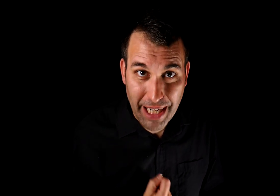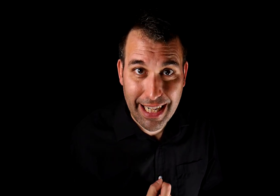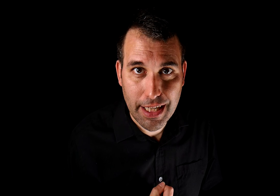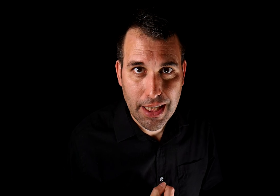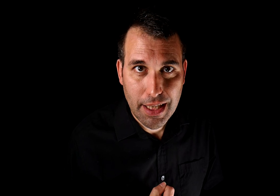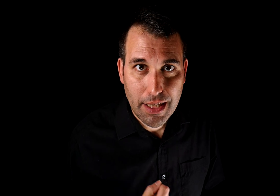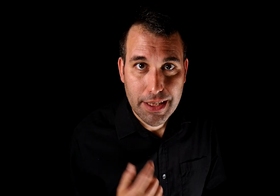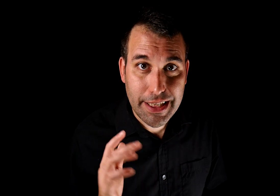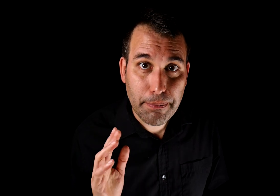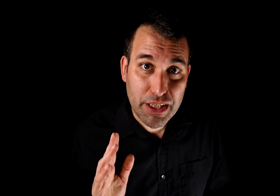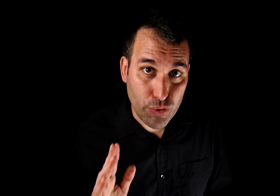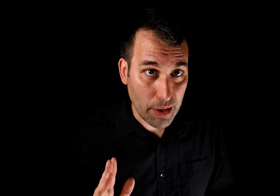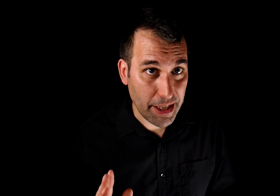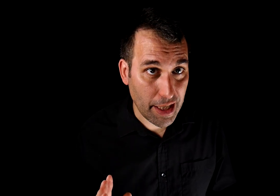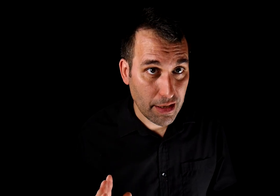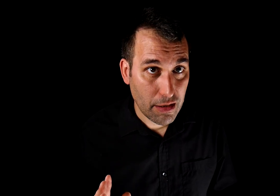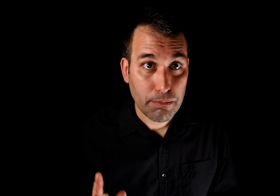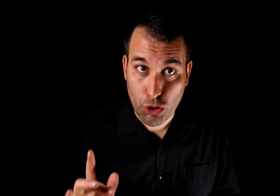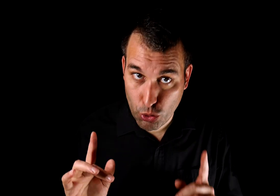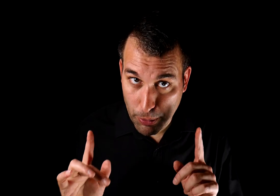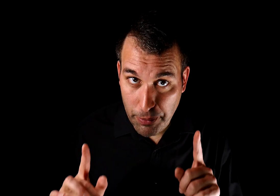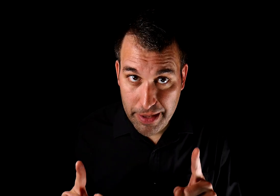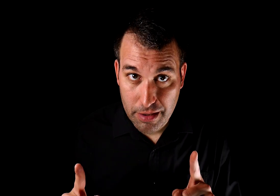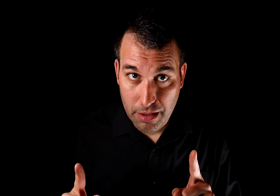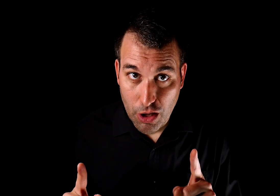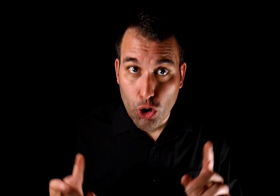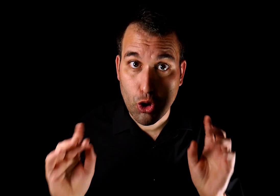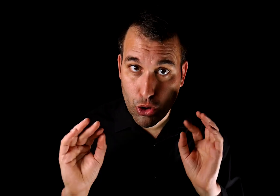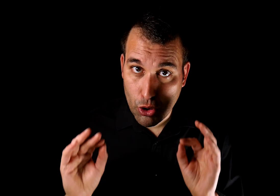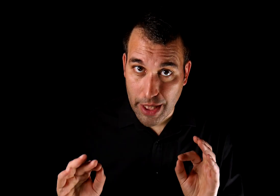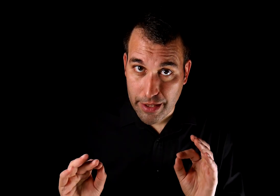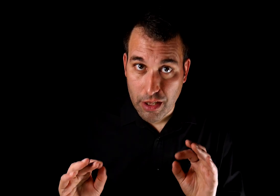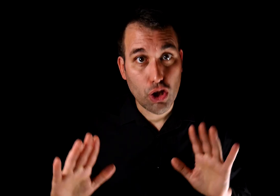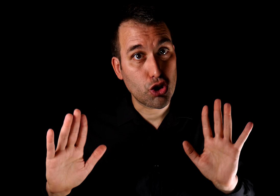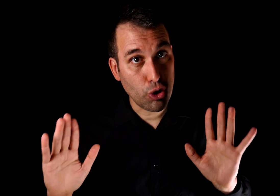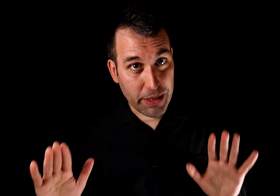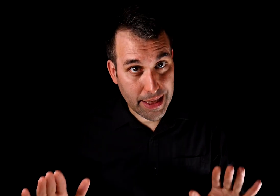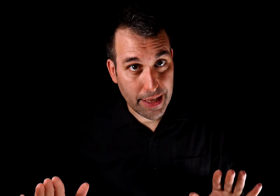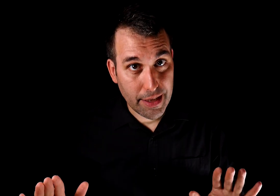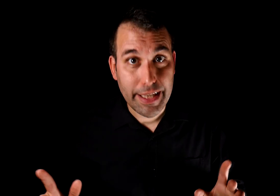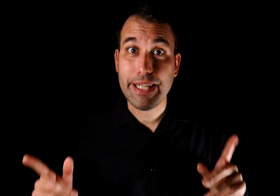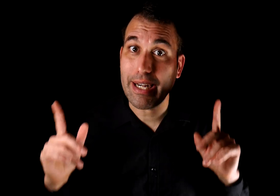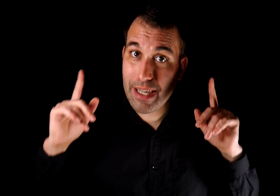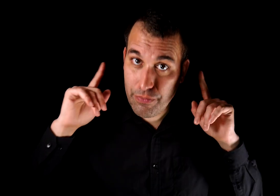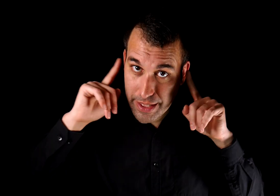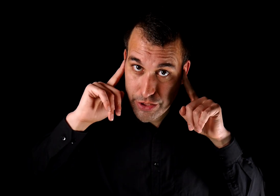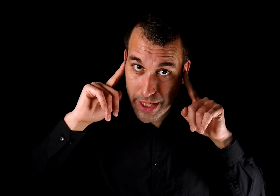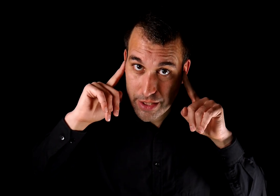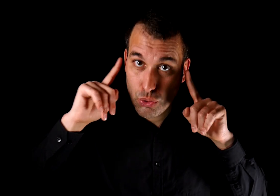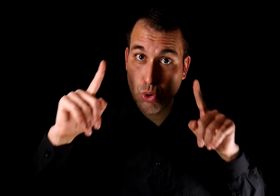pararla, siempre es fundamental, por tu propio bien, controlar, sopesar y reflexionar tu